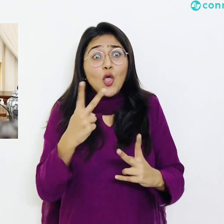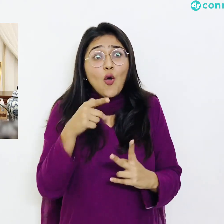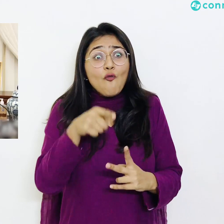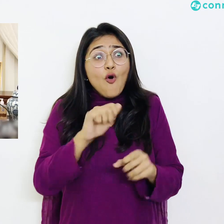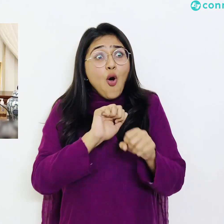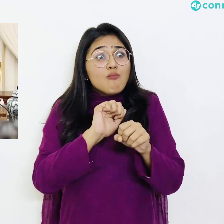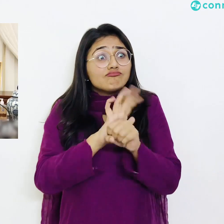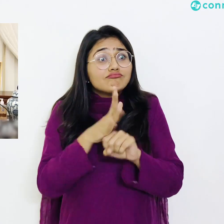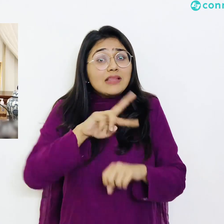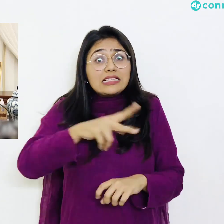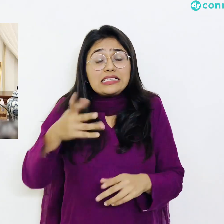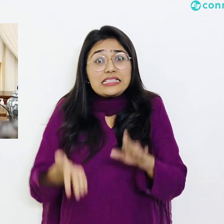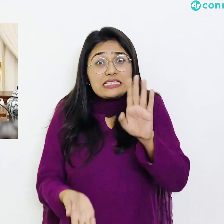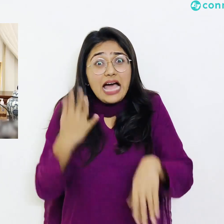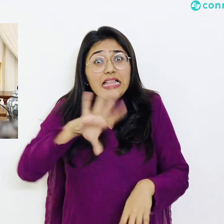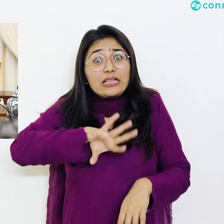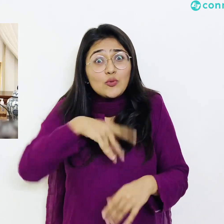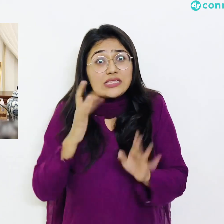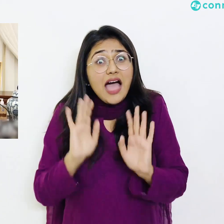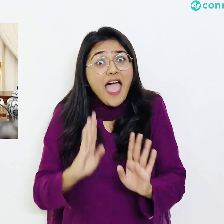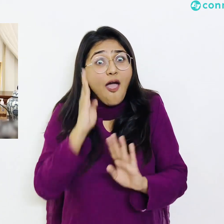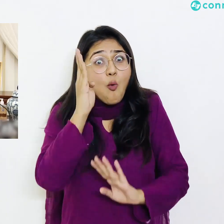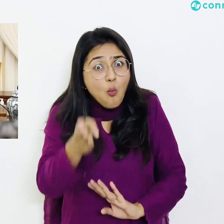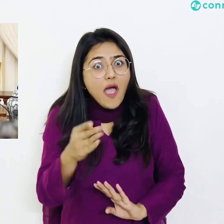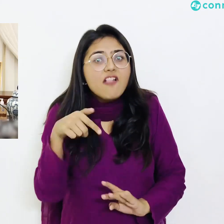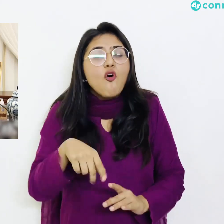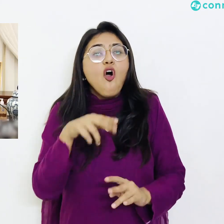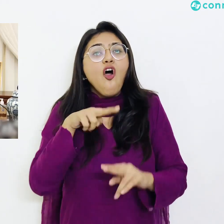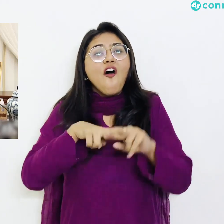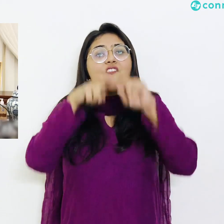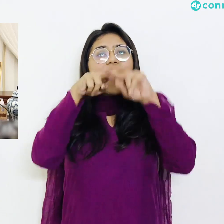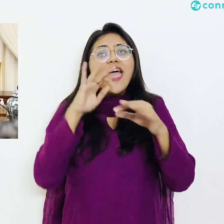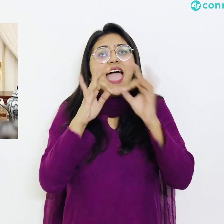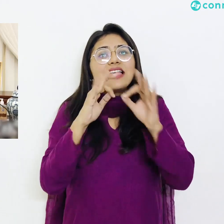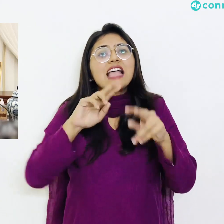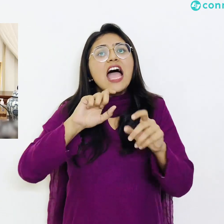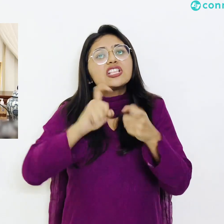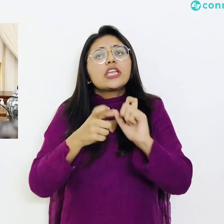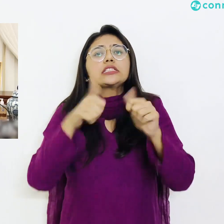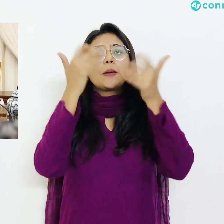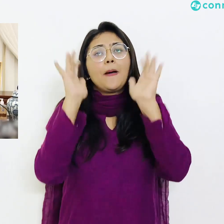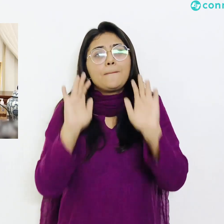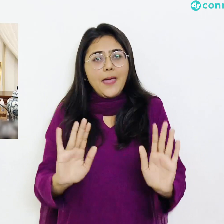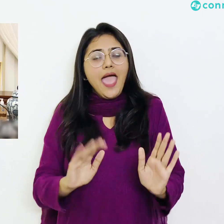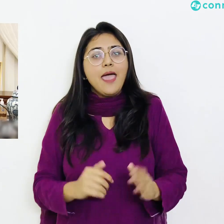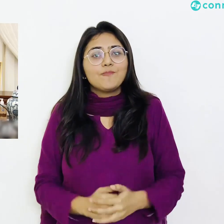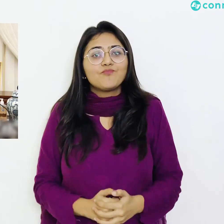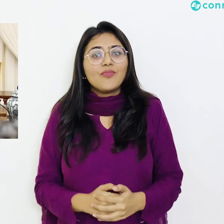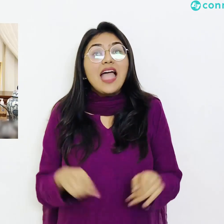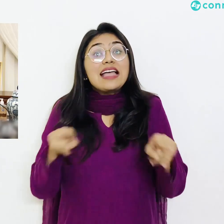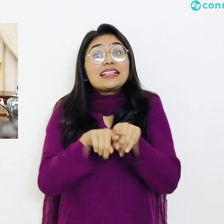آئیں تو یہ فیصلے کو بدلہ جا سکتا ہے اور جیسے میں نے کہا کہ ڈاکٹر صاحبان کی